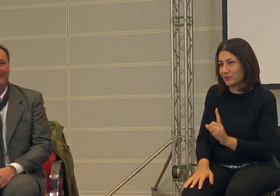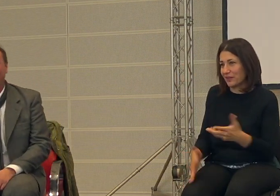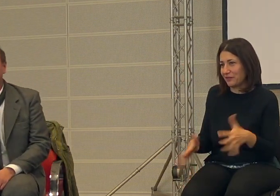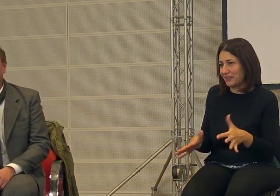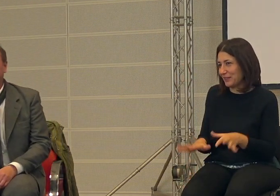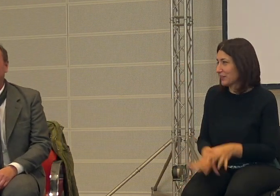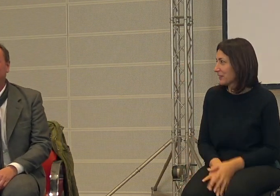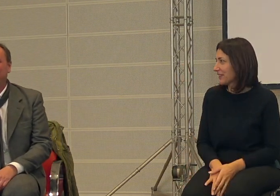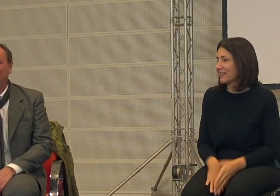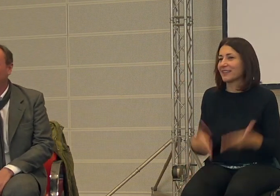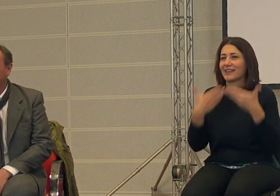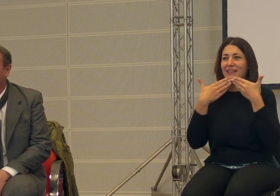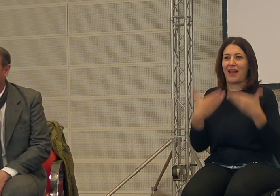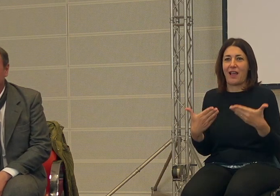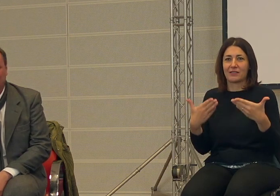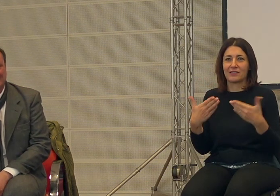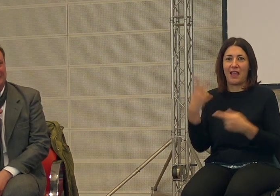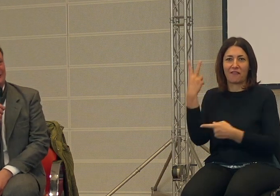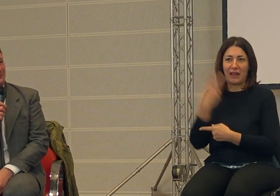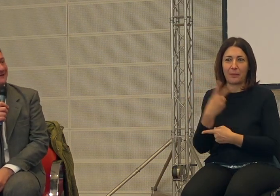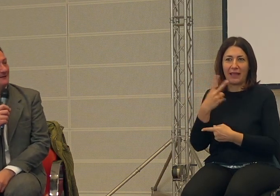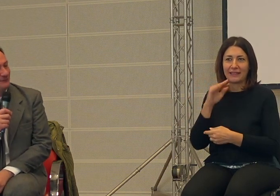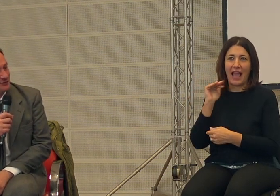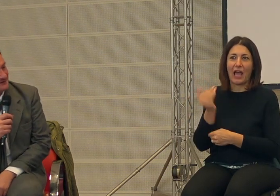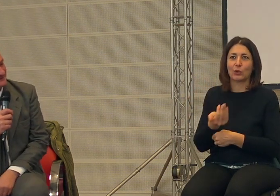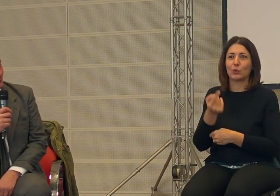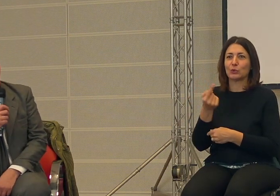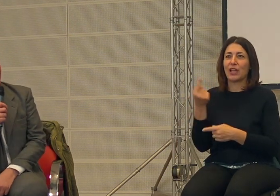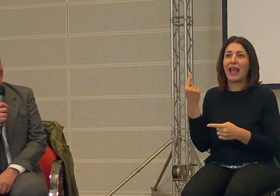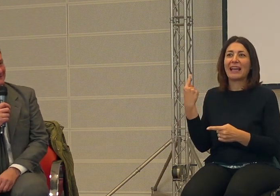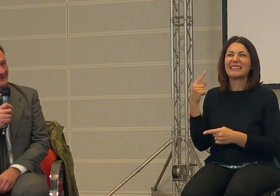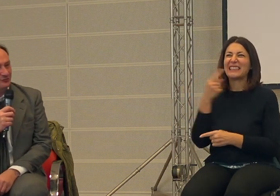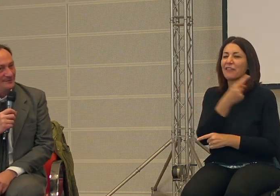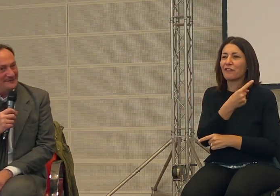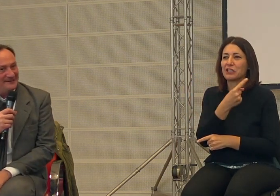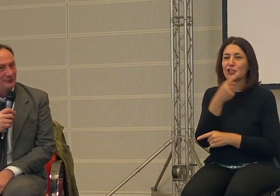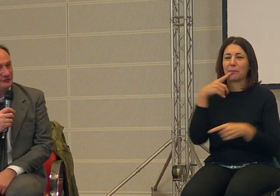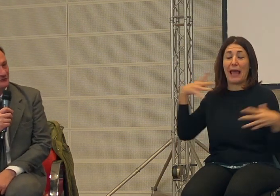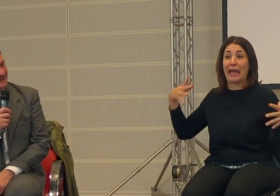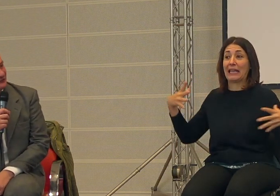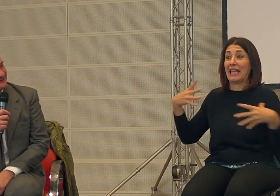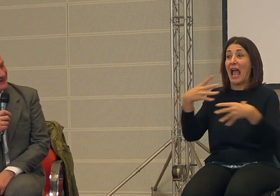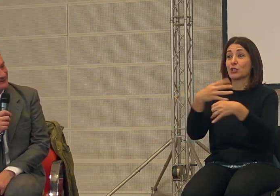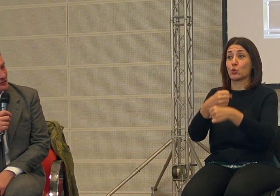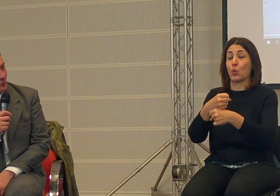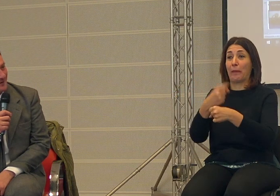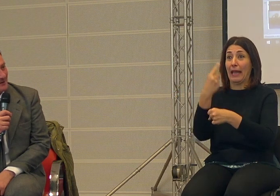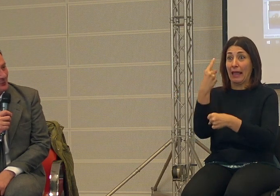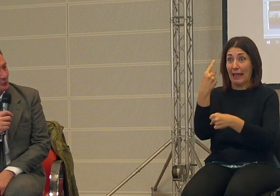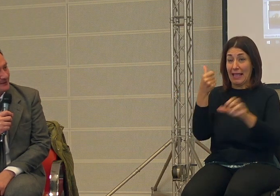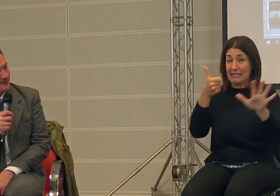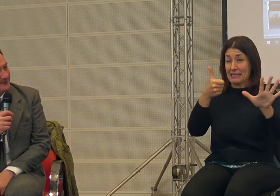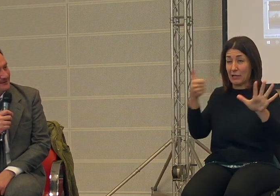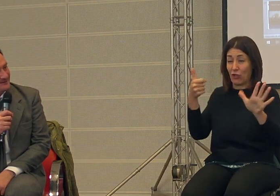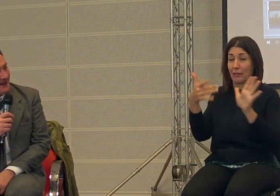grazie davvero tutti voi per esserci stati Lorenzo Pinna è difficilissimo riassumere il libro straordinario di Arari in 50